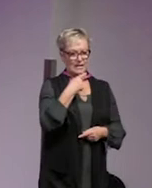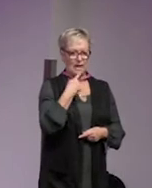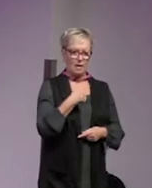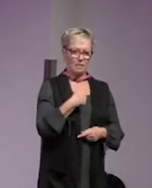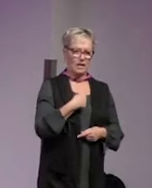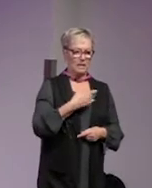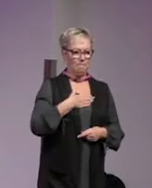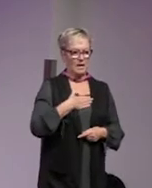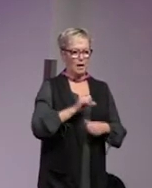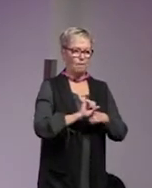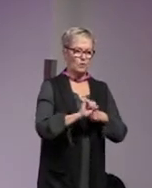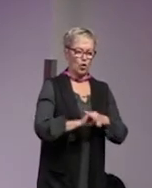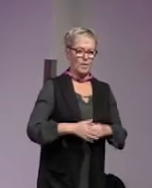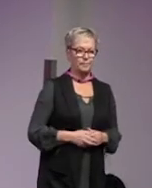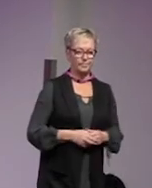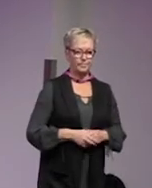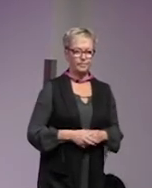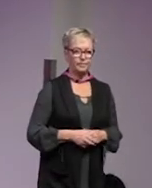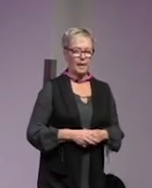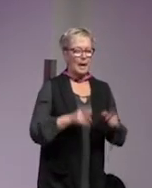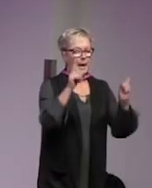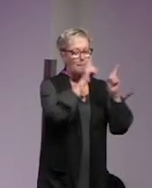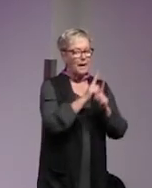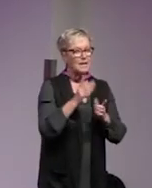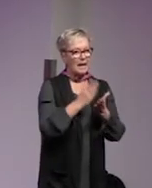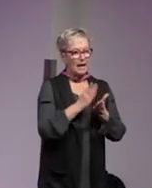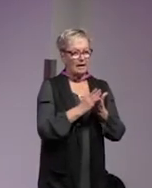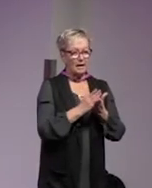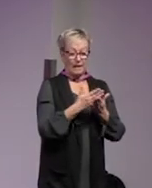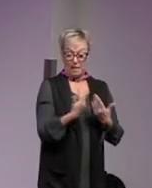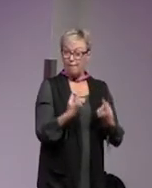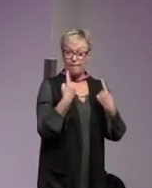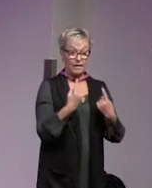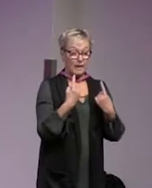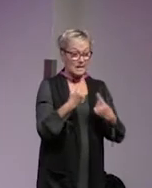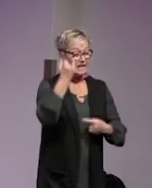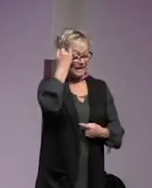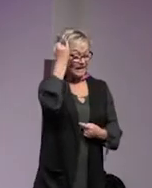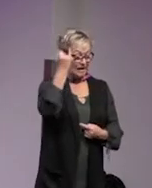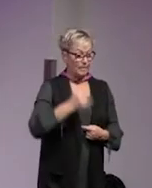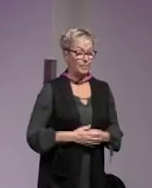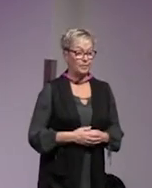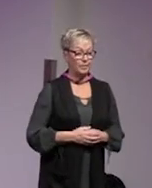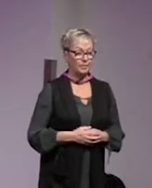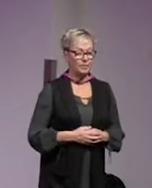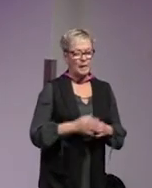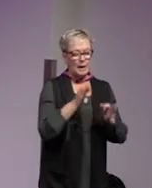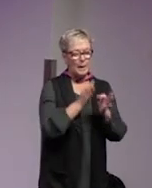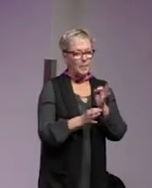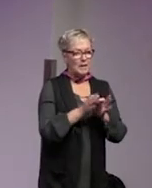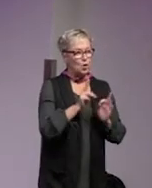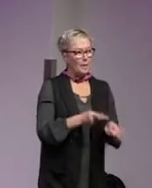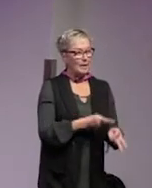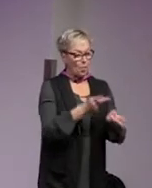vilja försvara mänskliga rättigheter är en alldeles fantastisk idé precis som